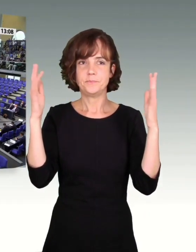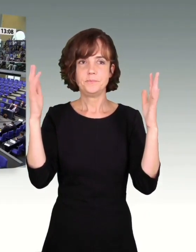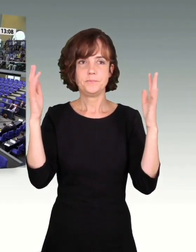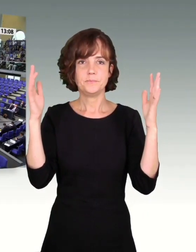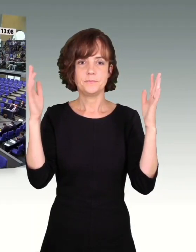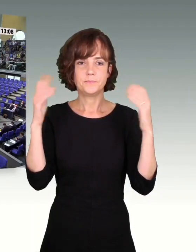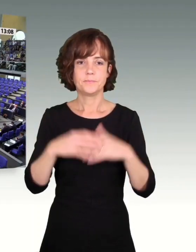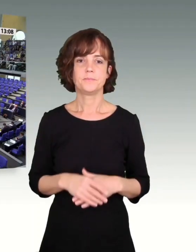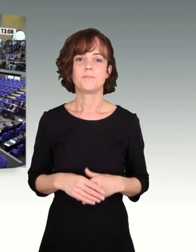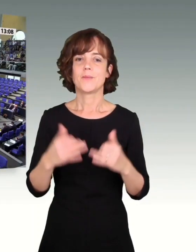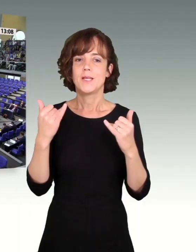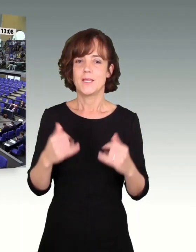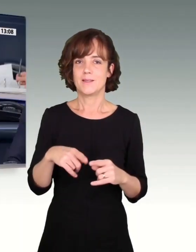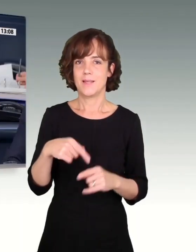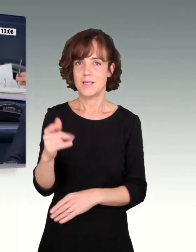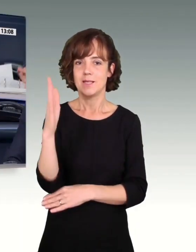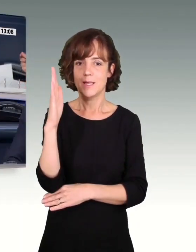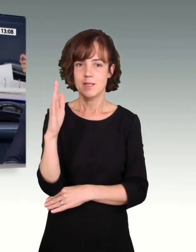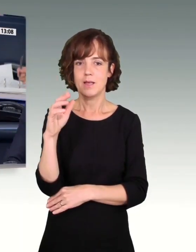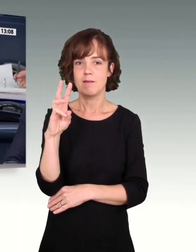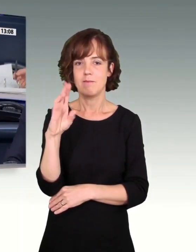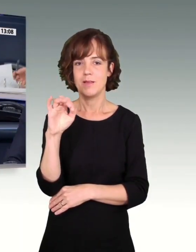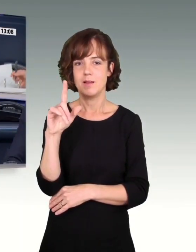Das Wort hat Gifrit Oellers für die CDU-CSU-Fraktion.